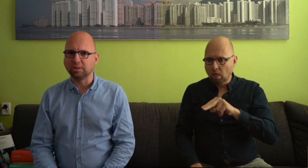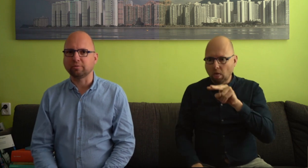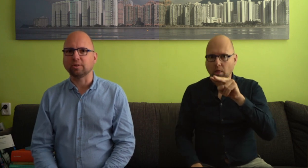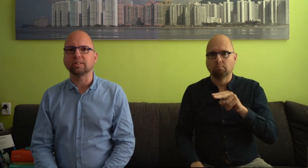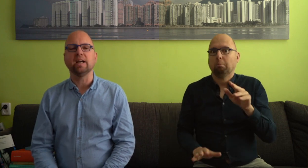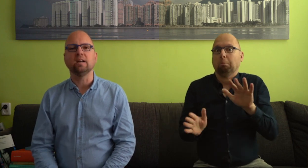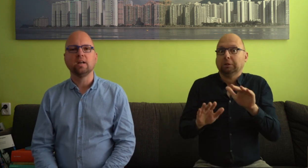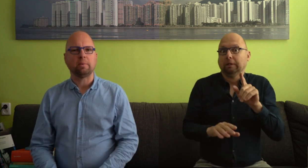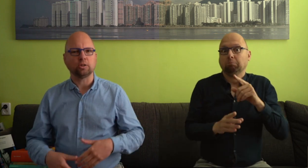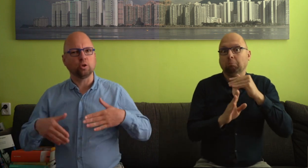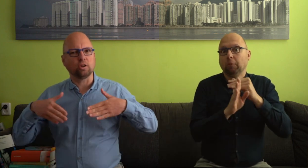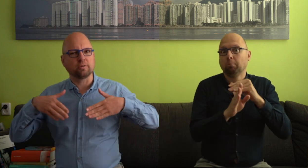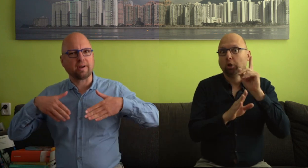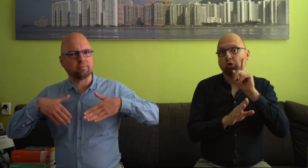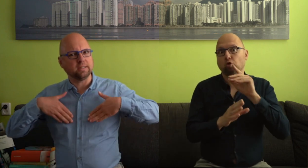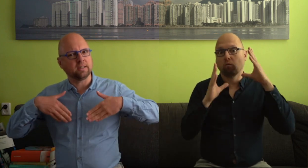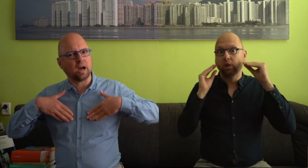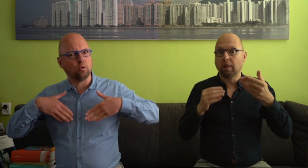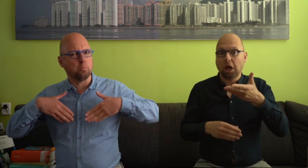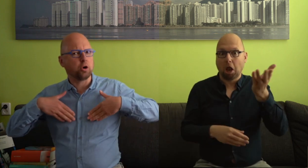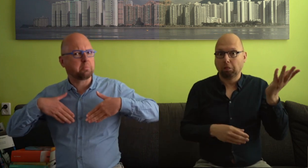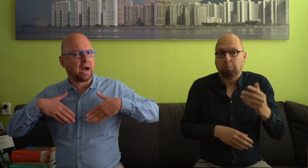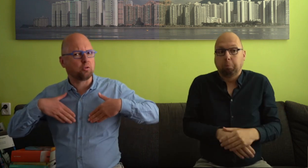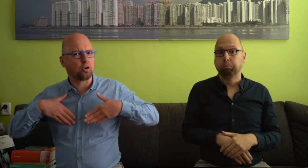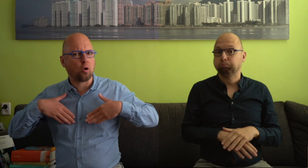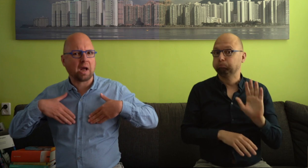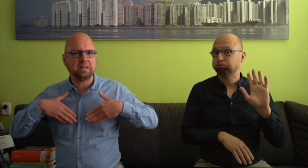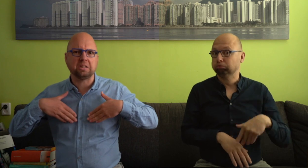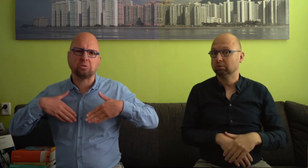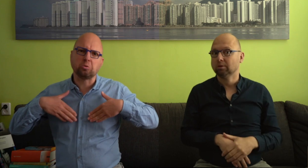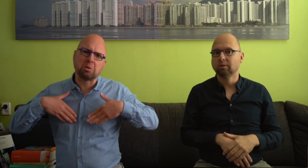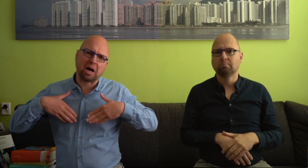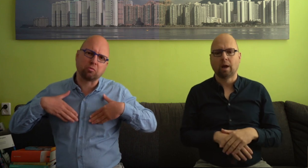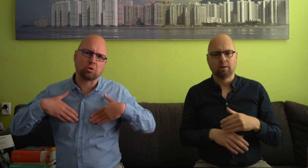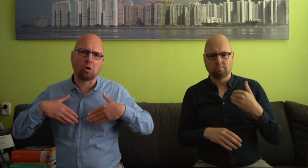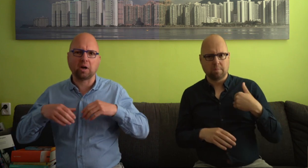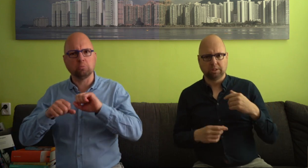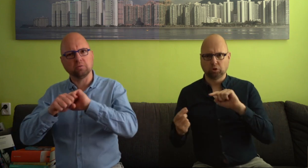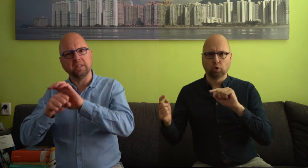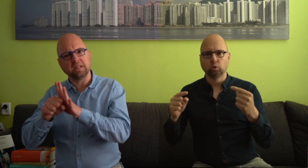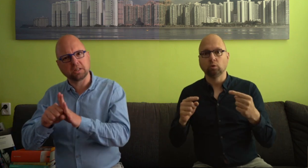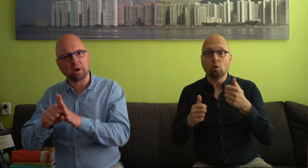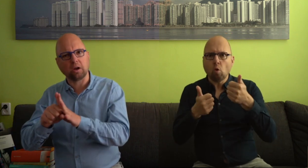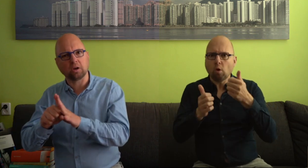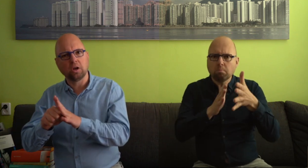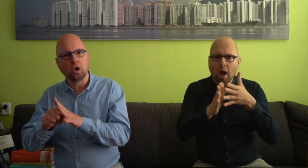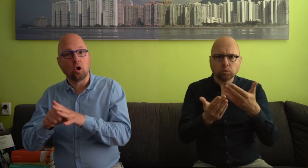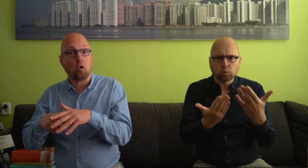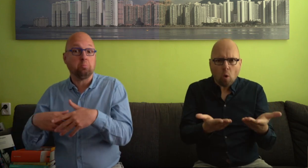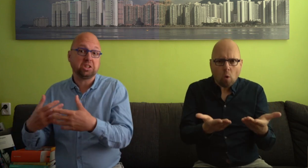niet zoveel kan schelen. Maar discussie over de vraag van, is dit nou een mooi gebaar voor corona? Is dit het goede gebaar voor corona? Moeten we niet dit gebruiken? Omdat